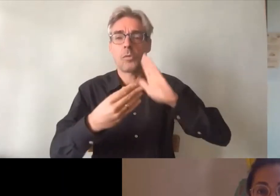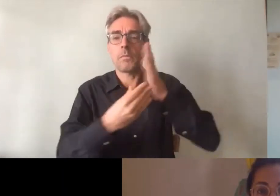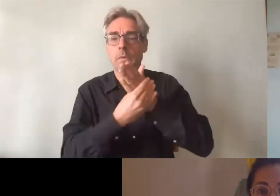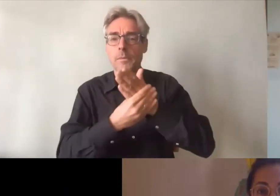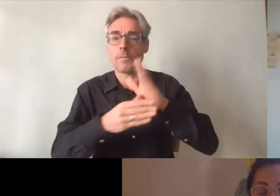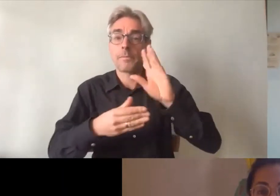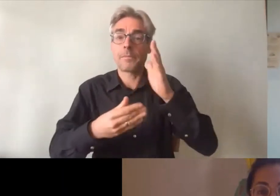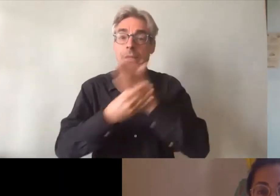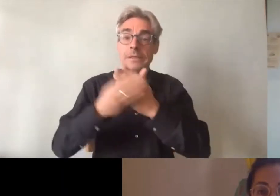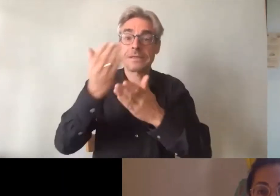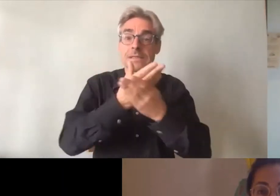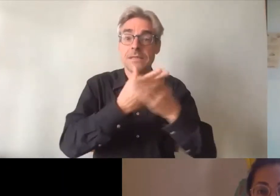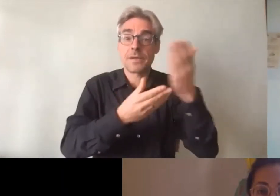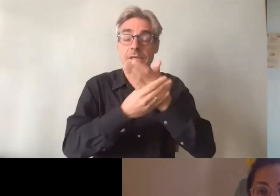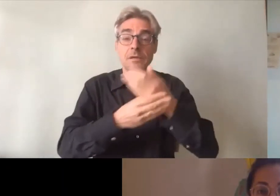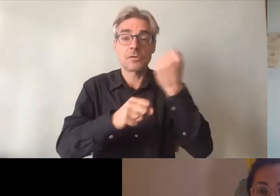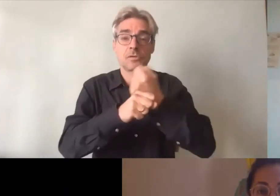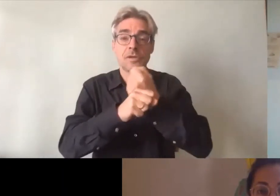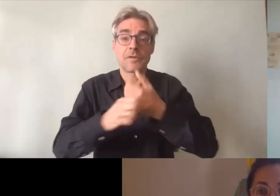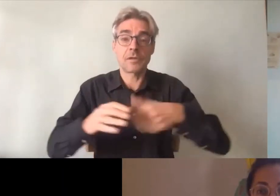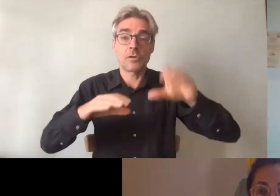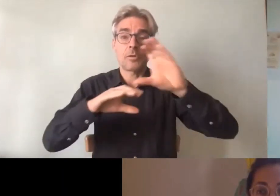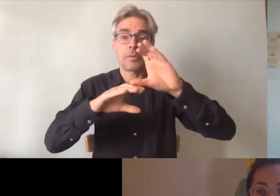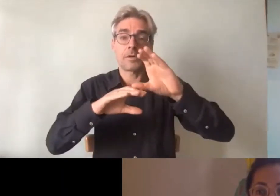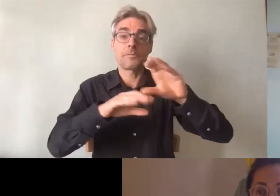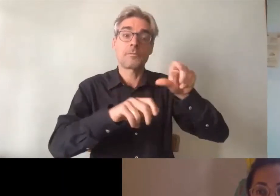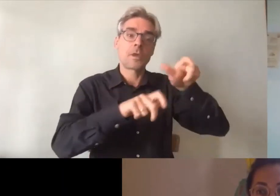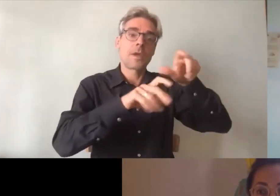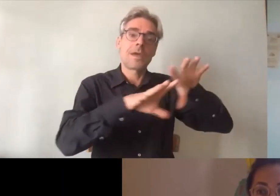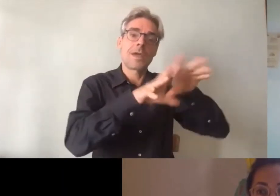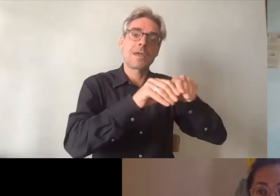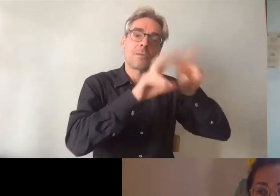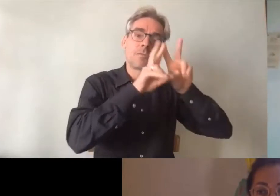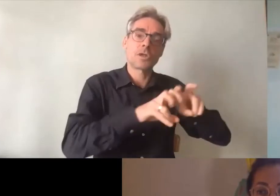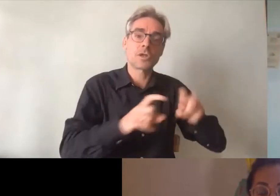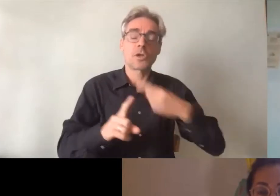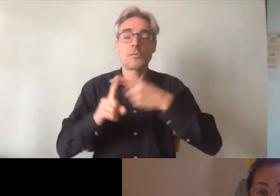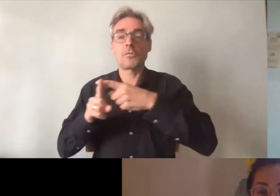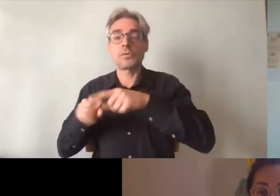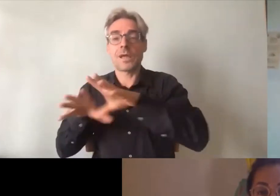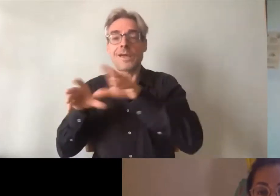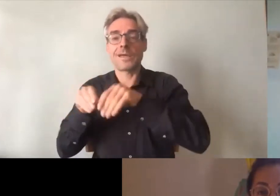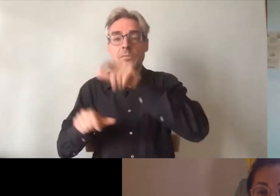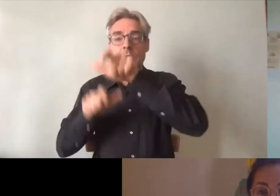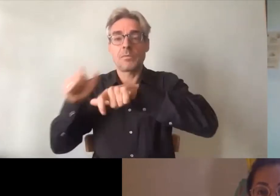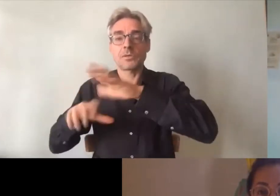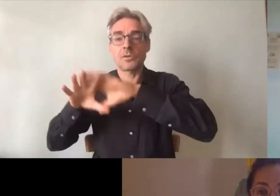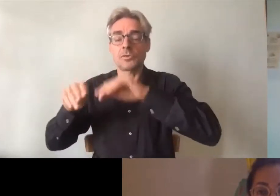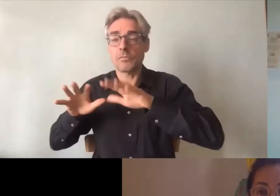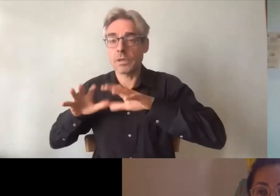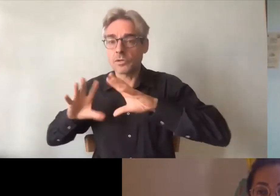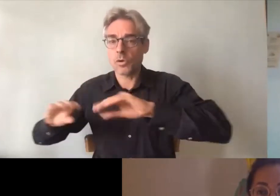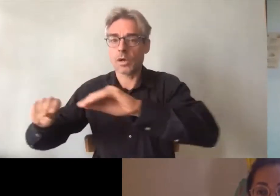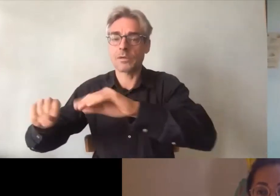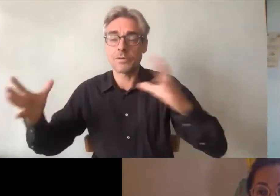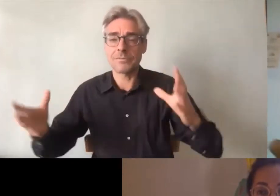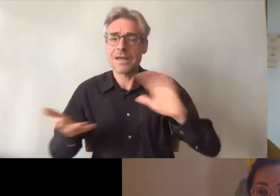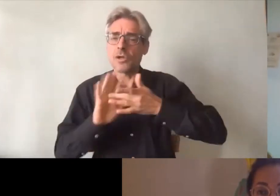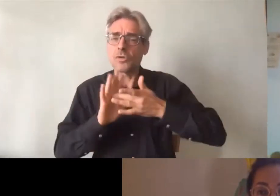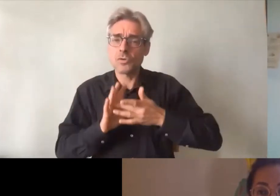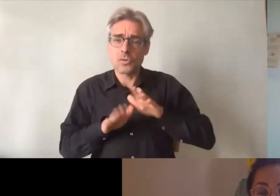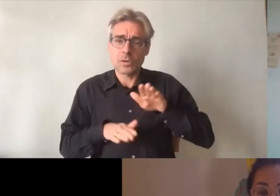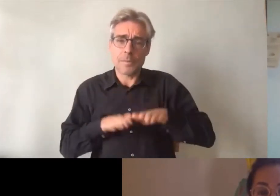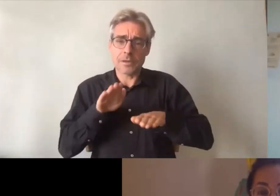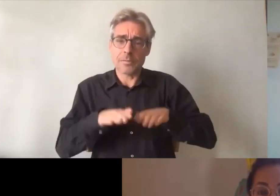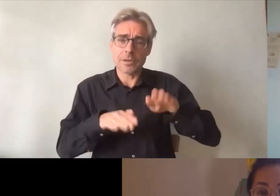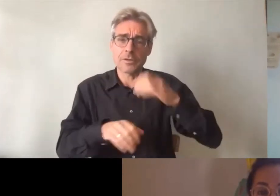c'est que cette collaboration entre les chercheurs et les acteurs de terrain, elles se fassent à toutes les phases de